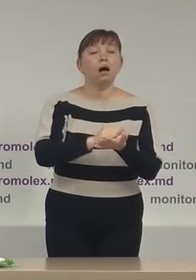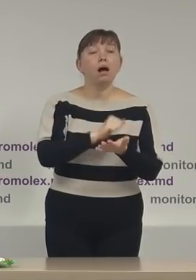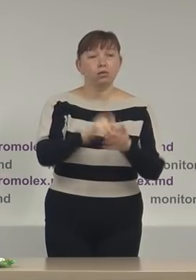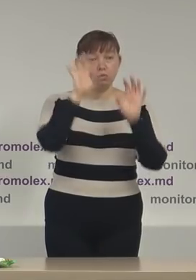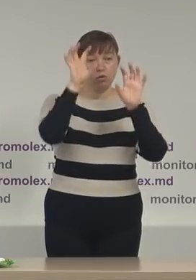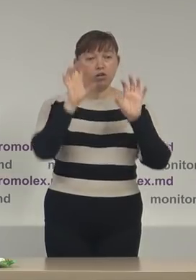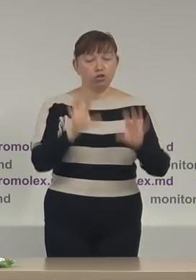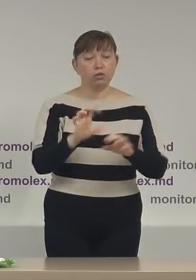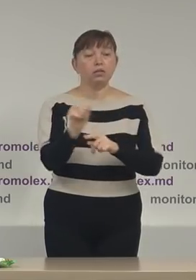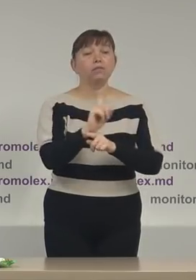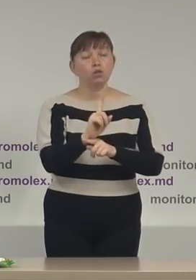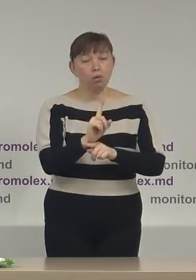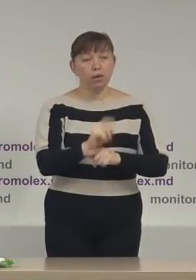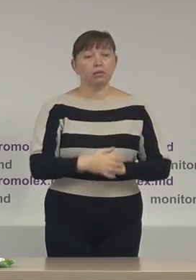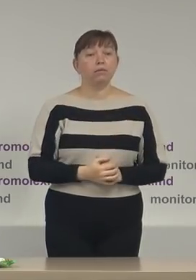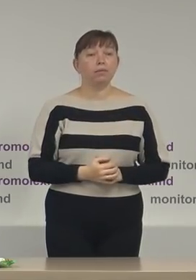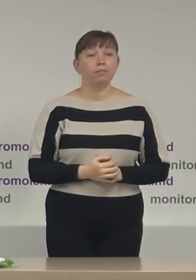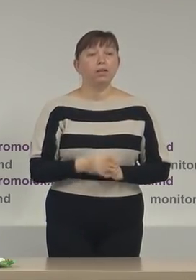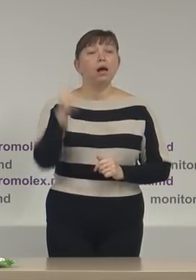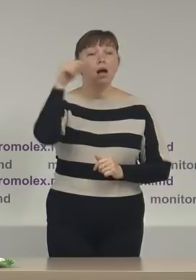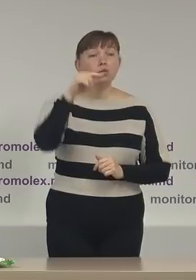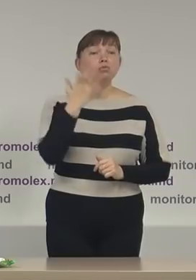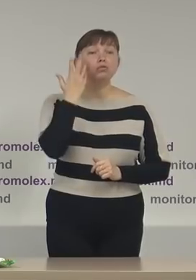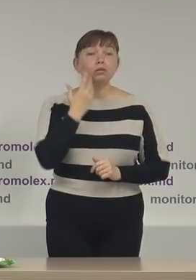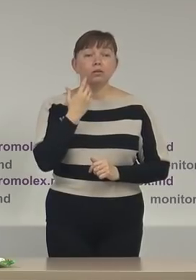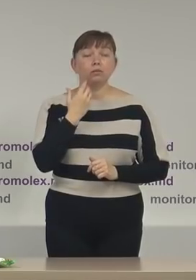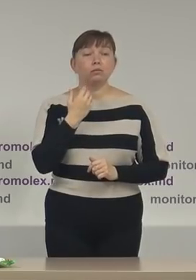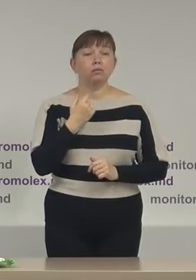normative atunci când